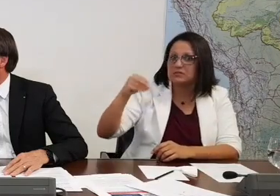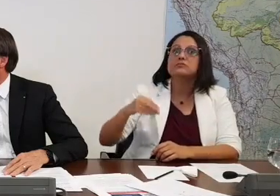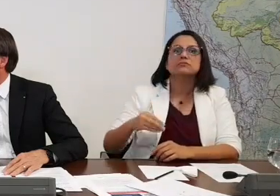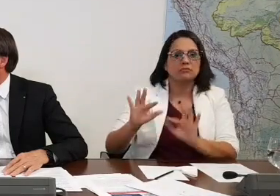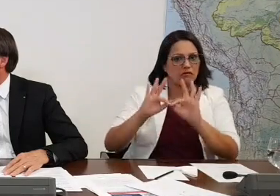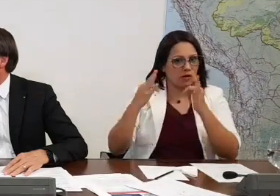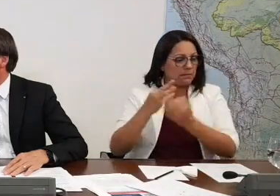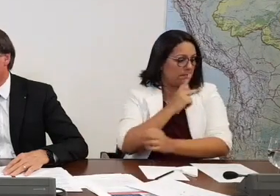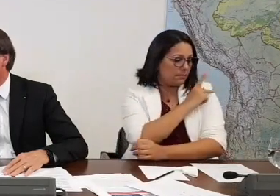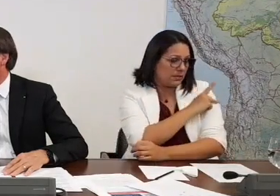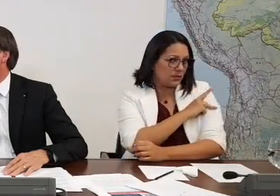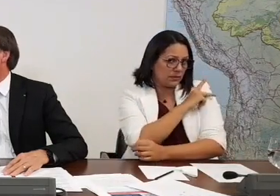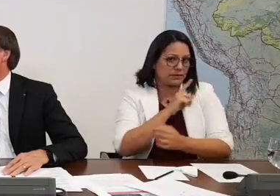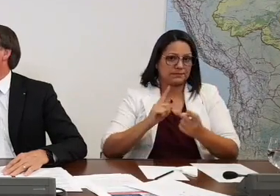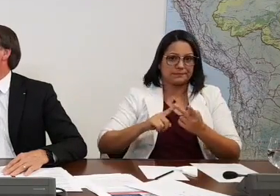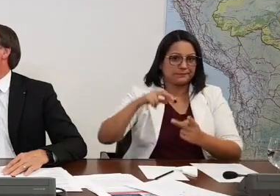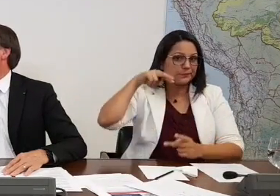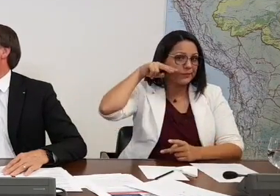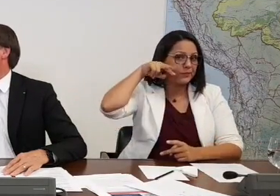no Piauí, no Rio Grande do Norte.